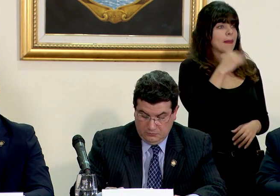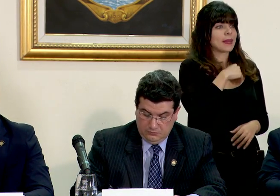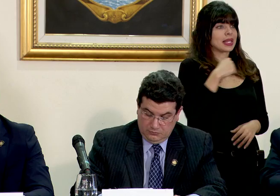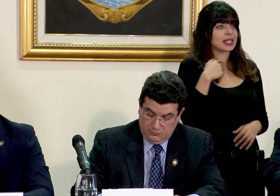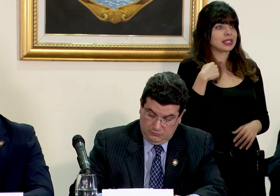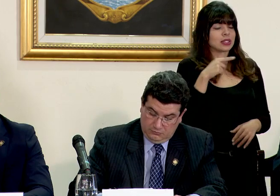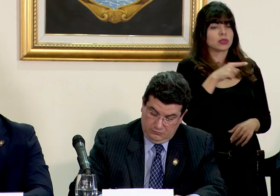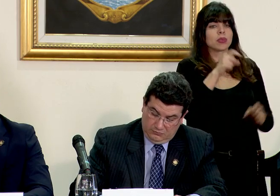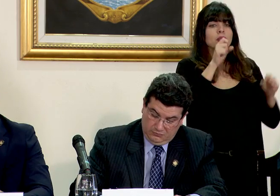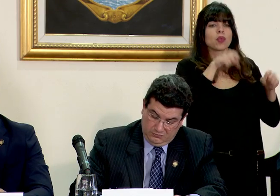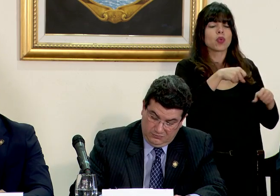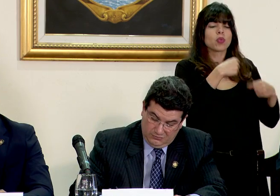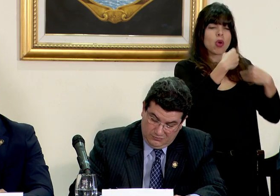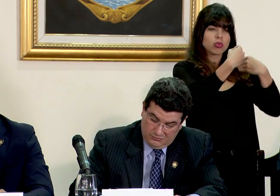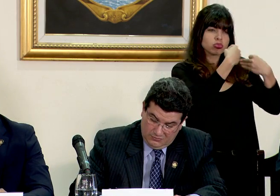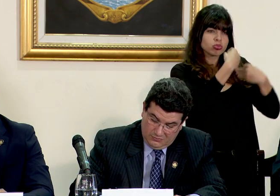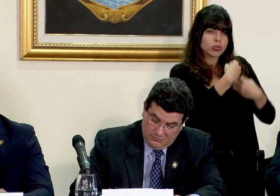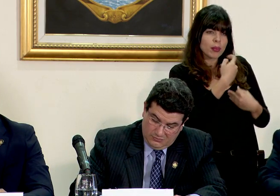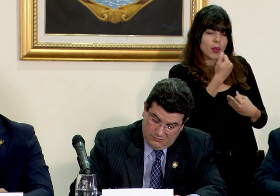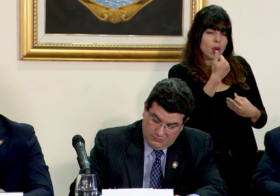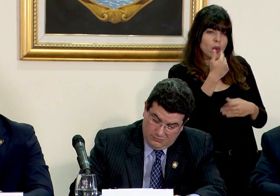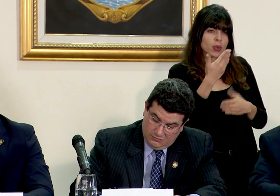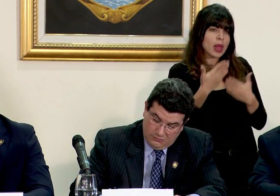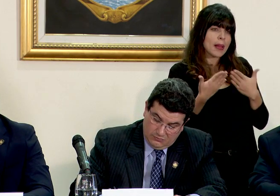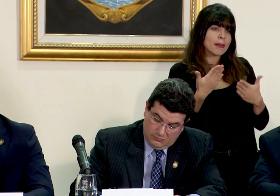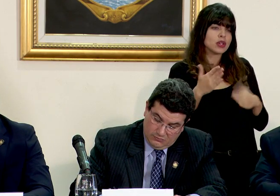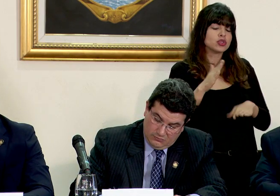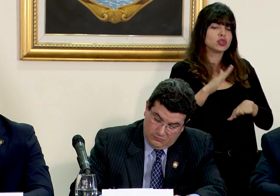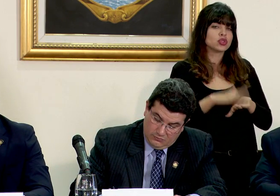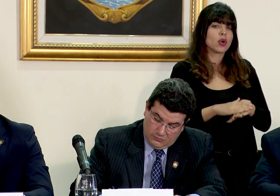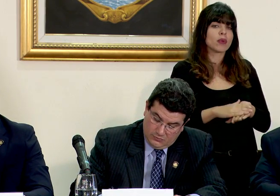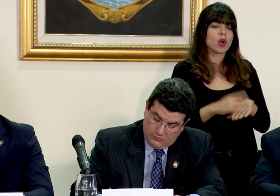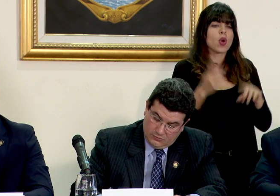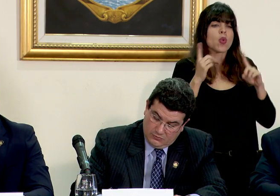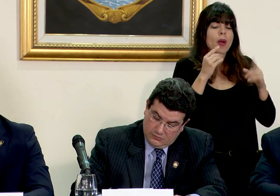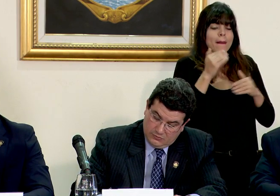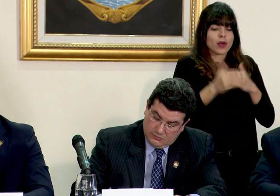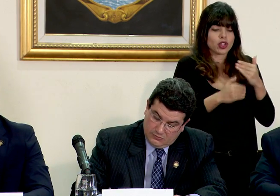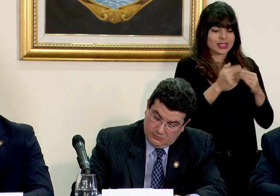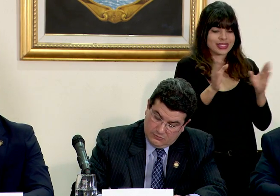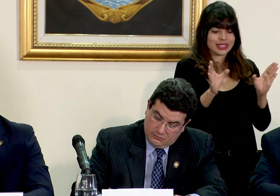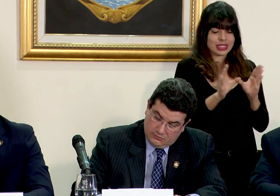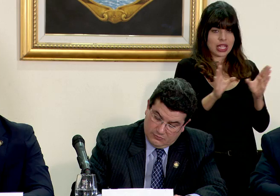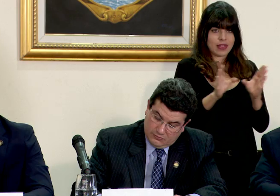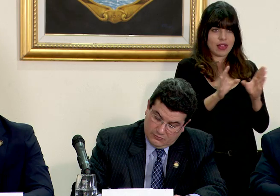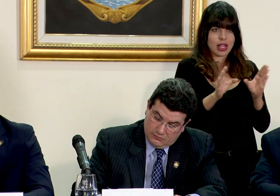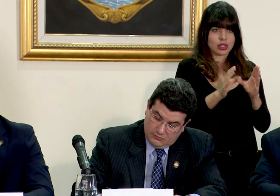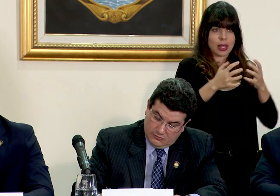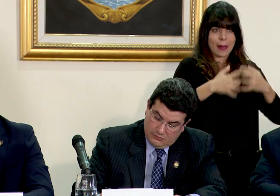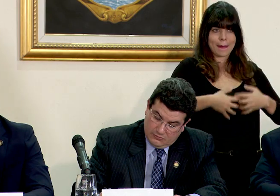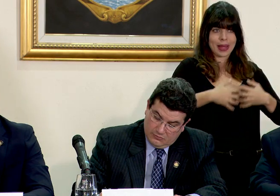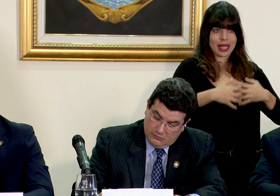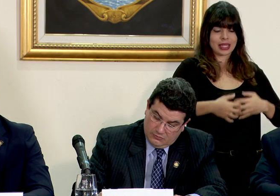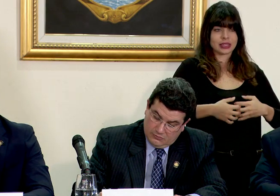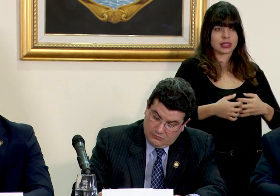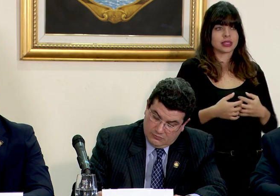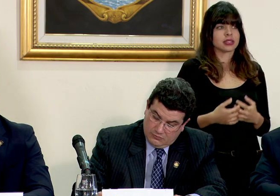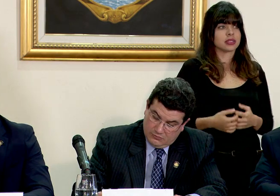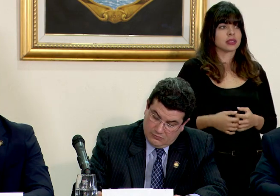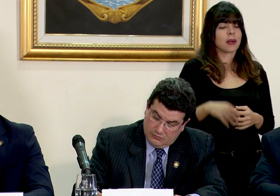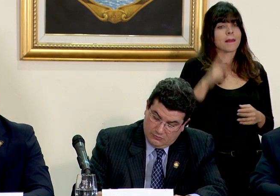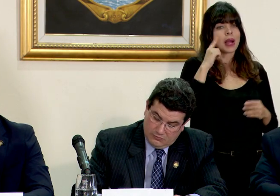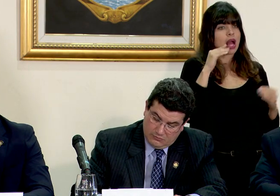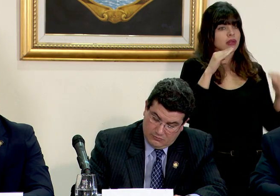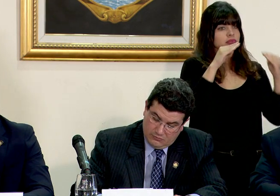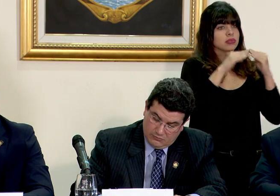si podría referirse un poquito tal vez sobre el proceso de certificación de las empresas que hagan avance en